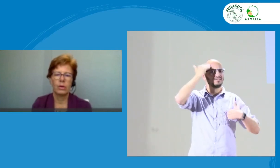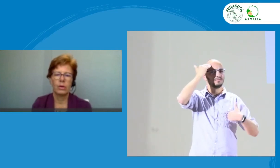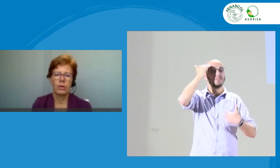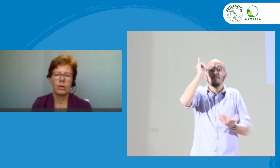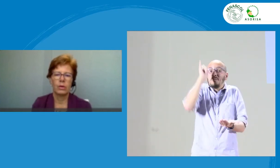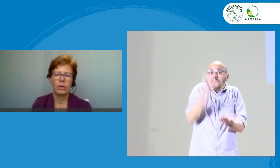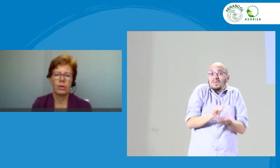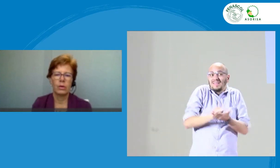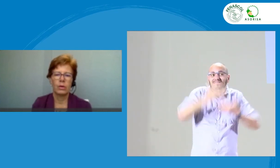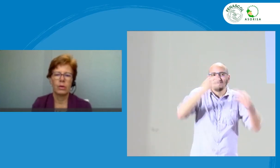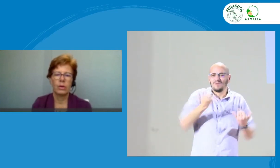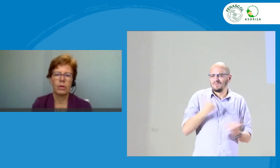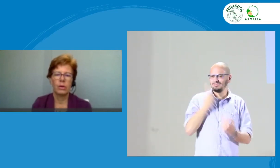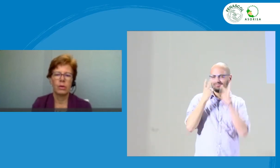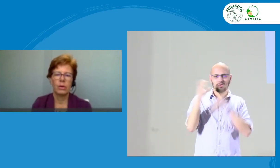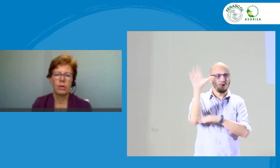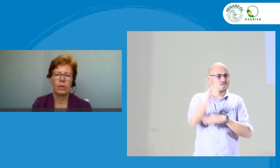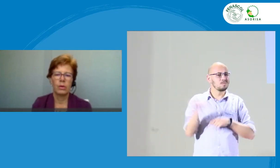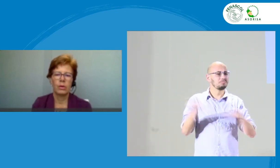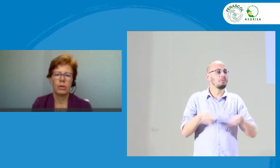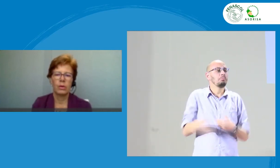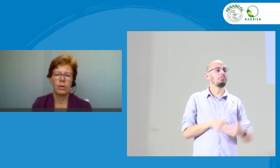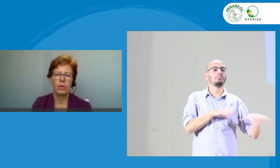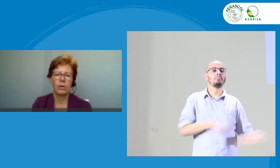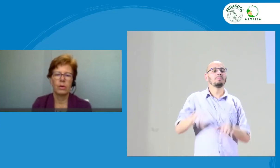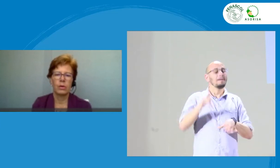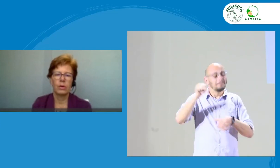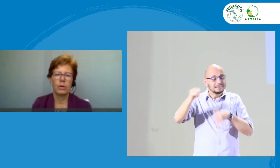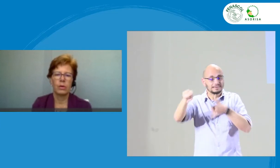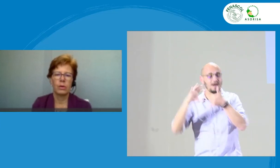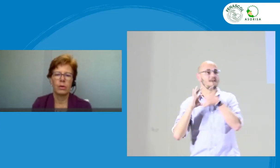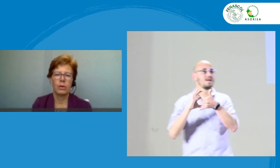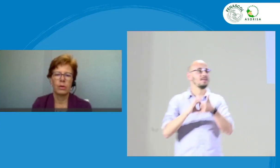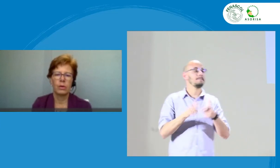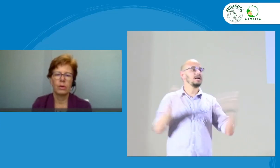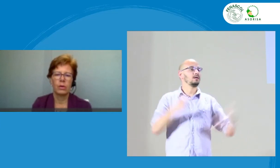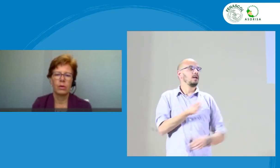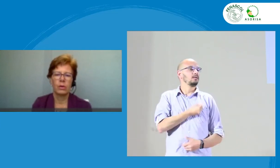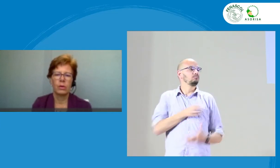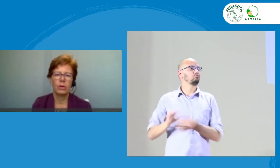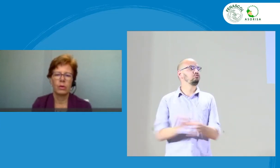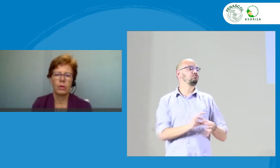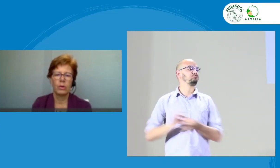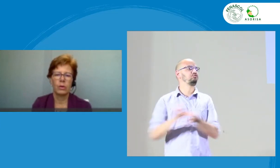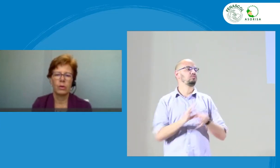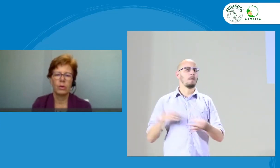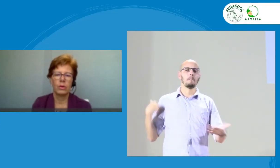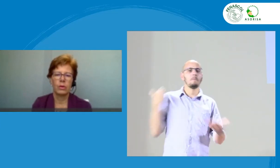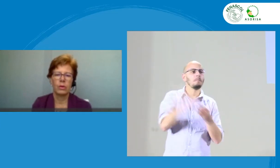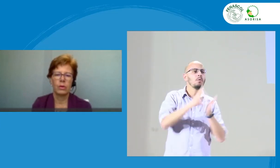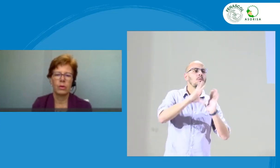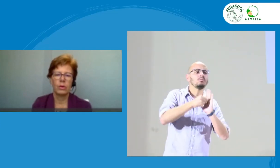igual. No puede ser algo separado del código de ética de la conciencia, de la concienciación de nuestro servicio. Entonces, en FENIR está